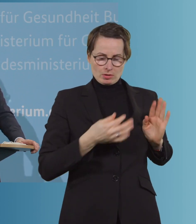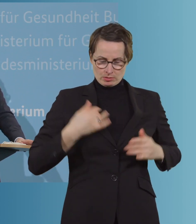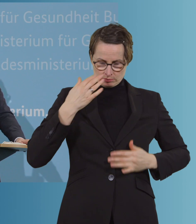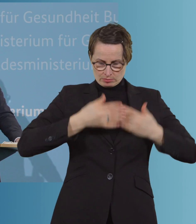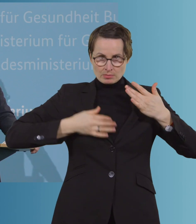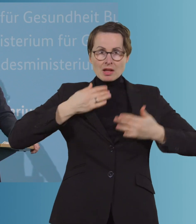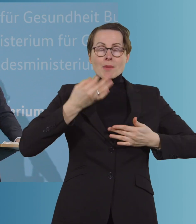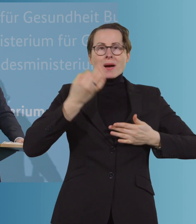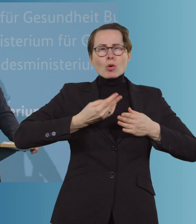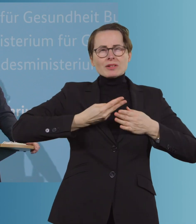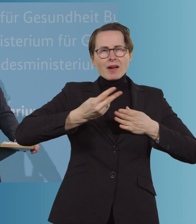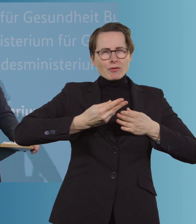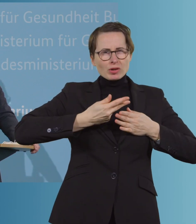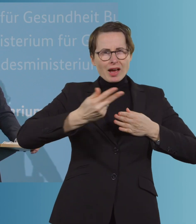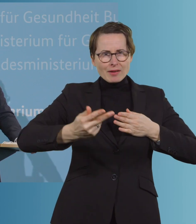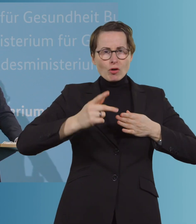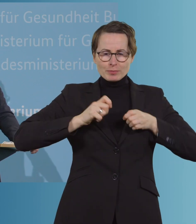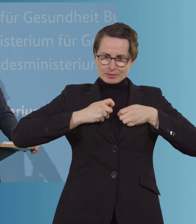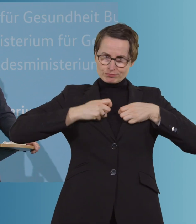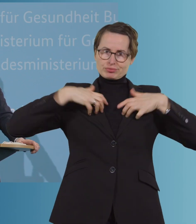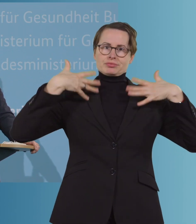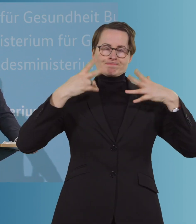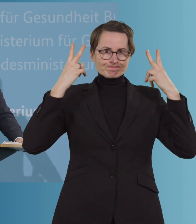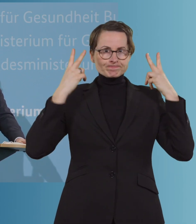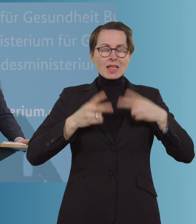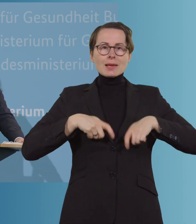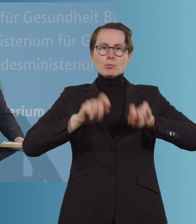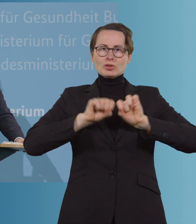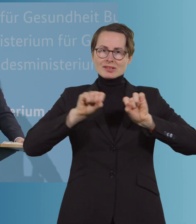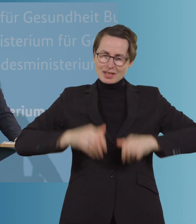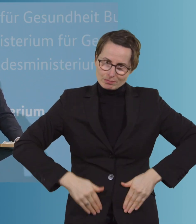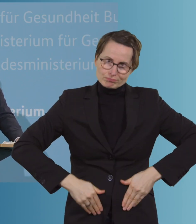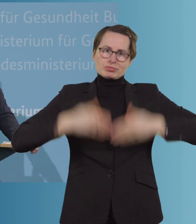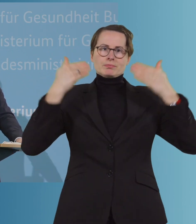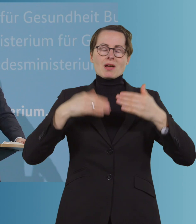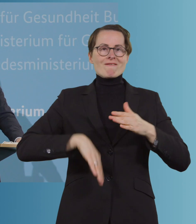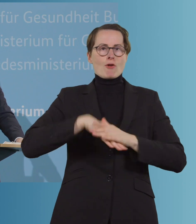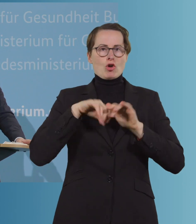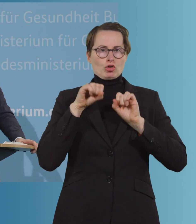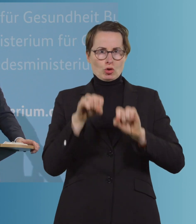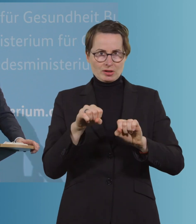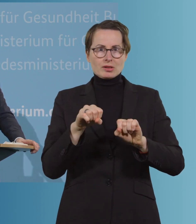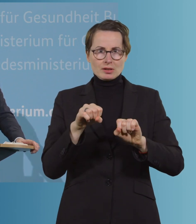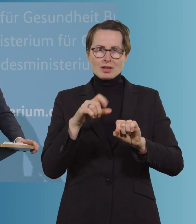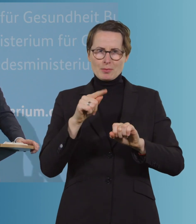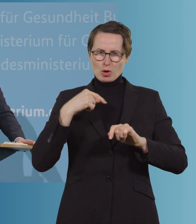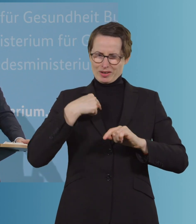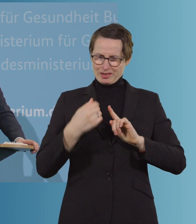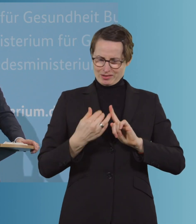da ist, da das Immunsystem sich sozusagen erst selbst verstärken muss nach der Impfung, ob das damit